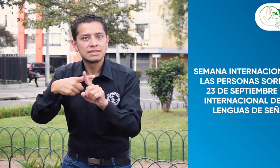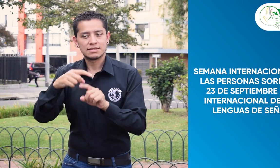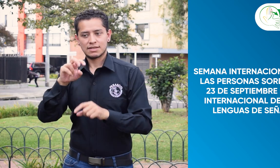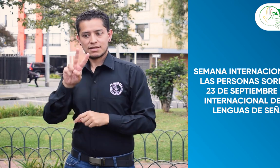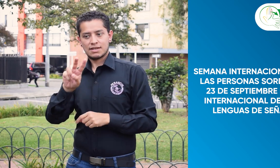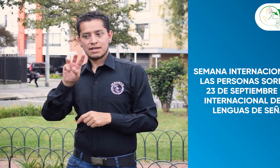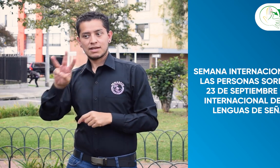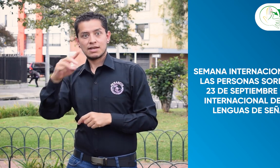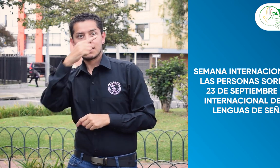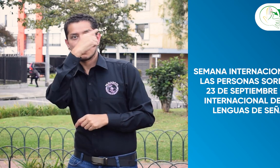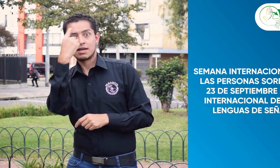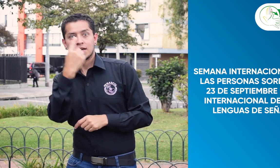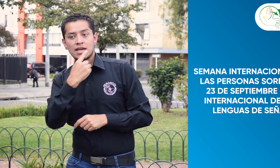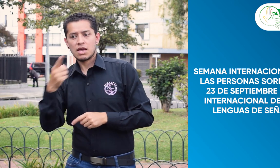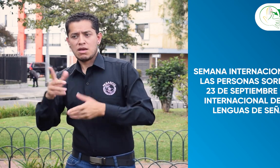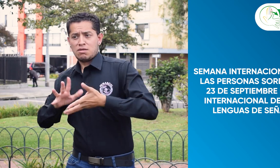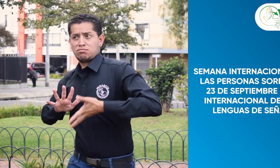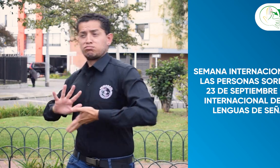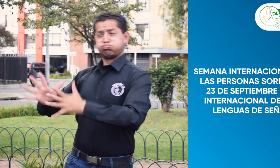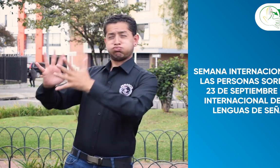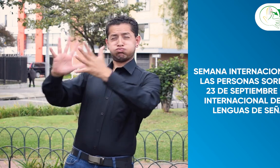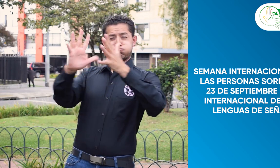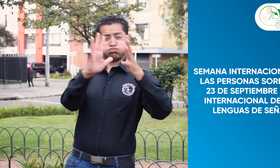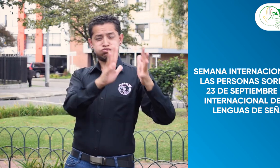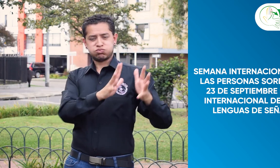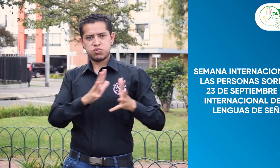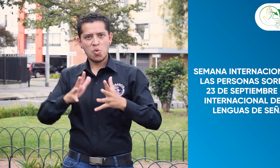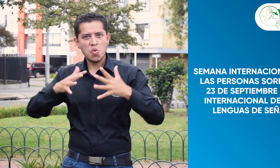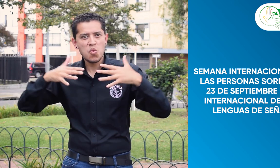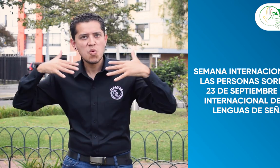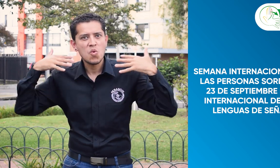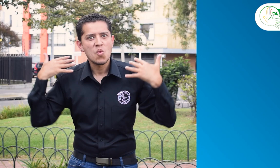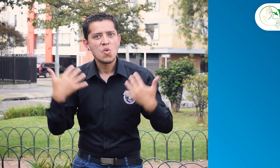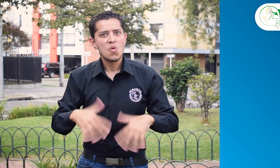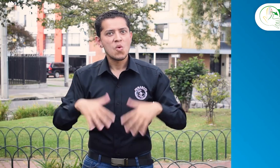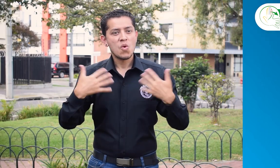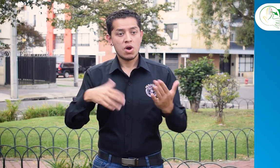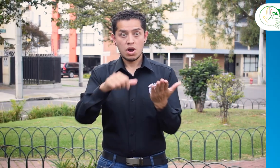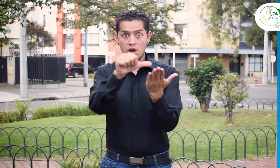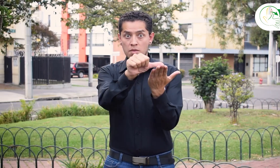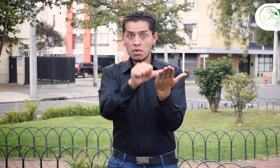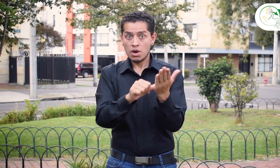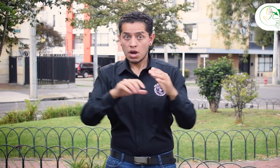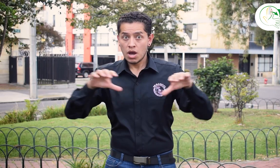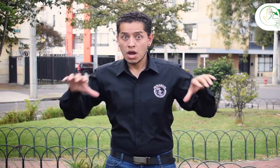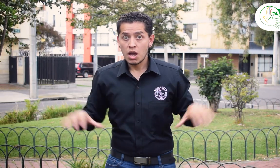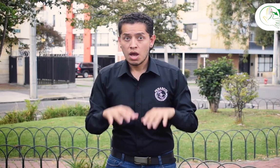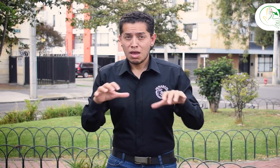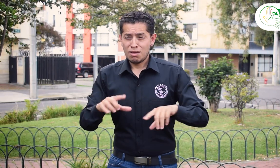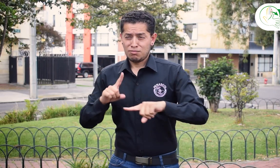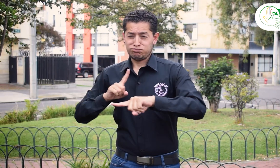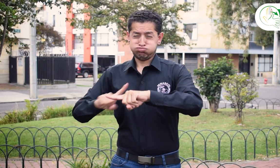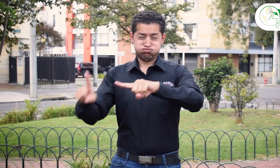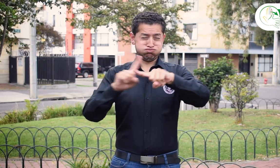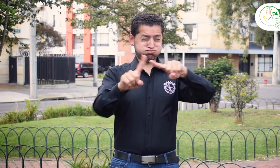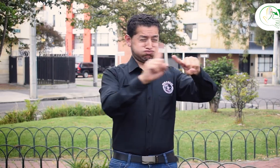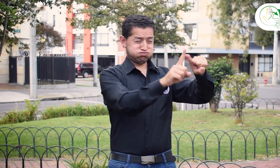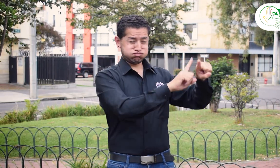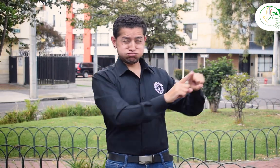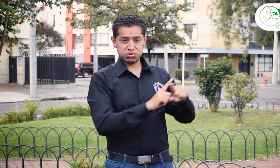Personas Sordas y 23 de septiembre, Día de las Lenguas de Señas. Wow, durante estas fechas se llevaron